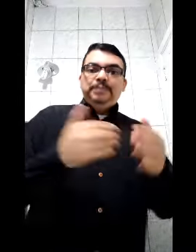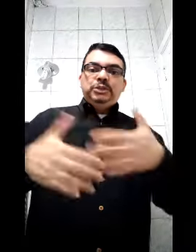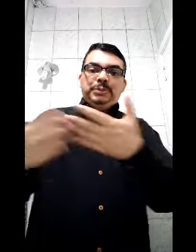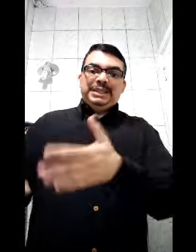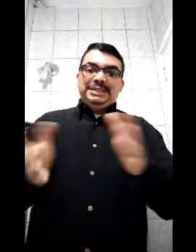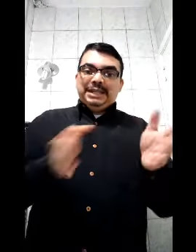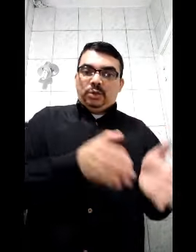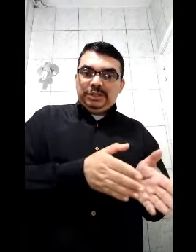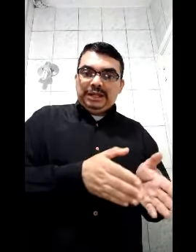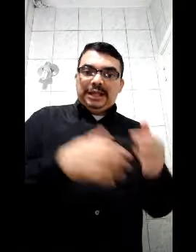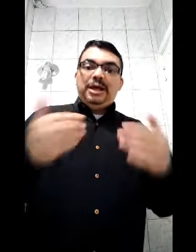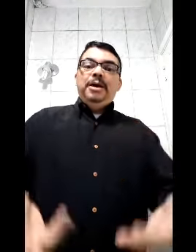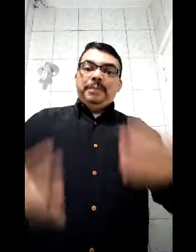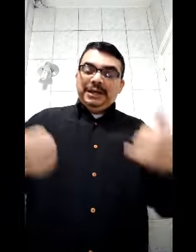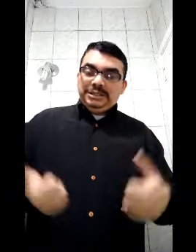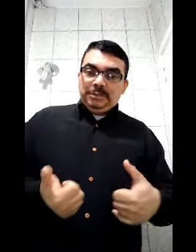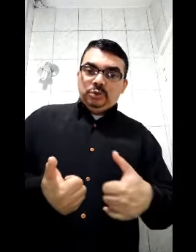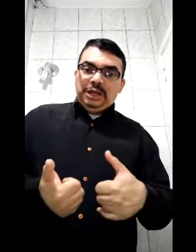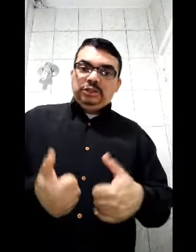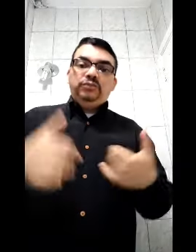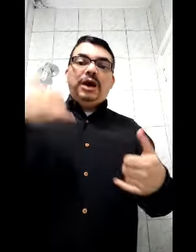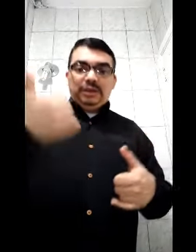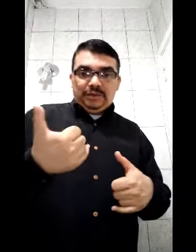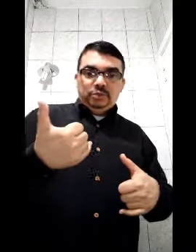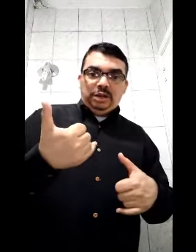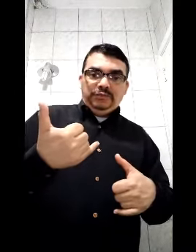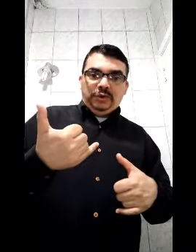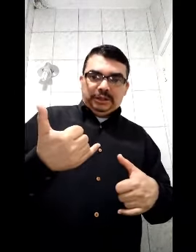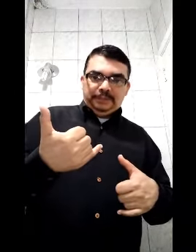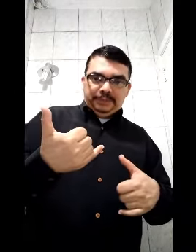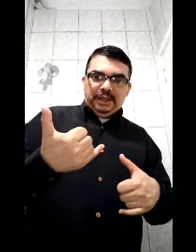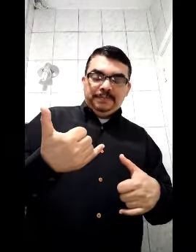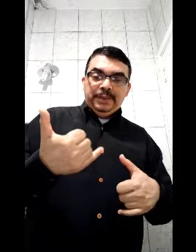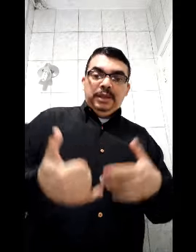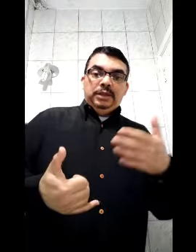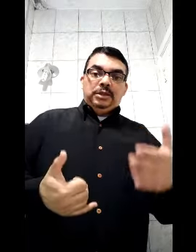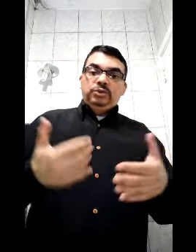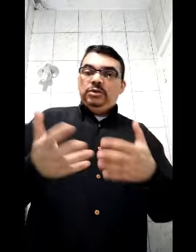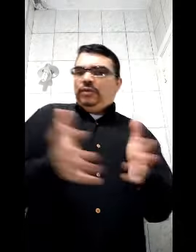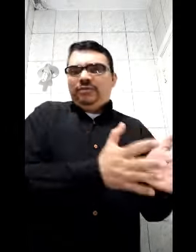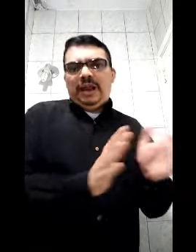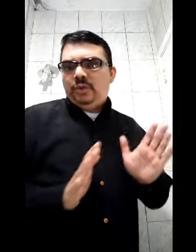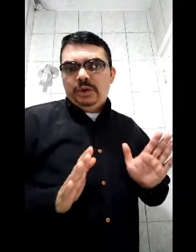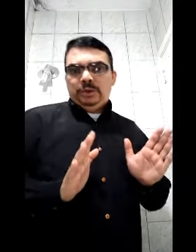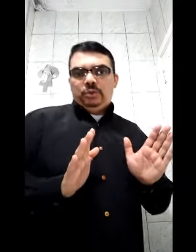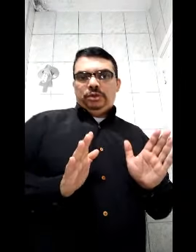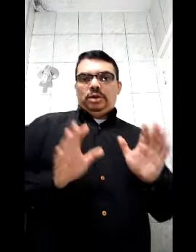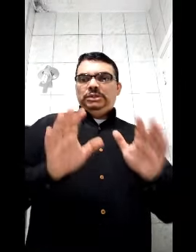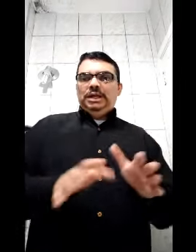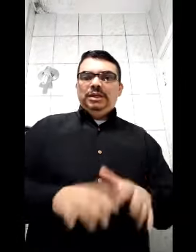especializada, contratada, para receber o donativo através do telefone, né? Então você não vai falar com nenhum ator. Então isso ali